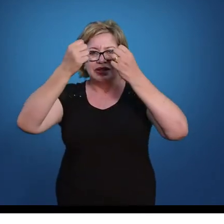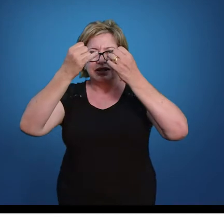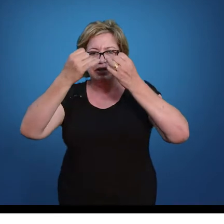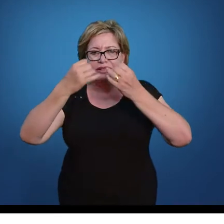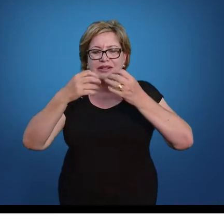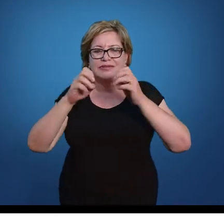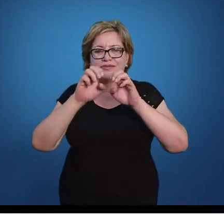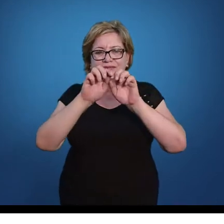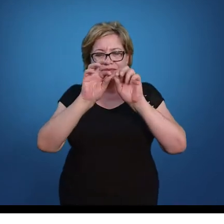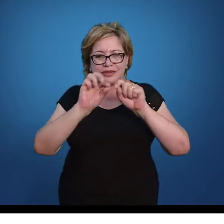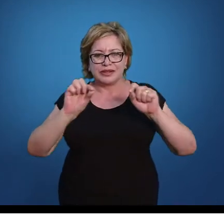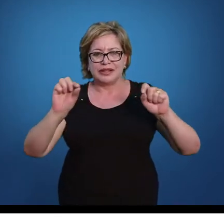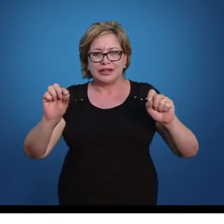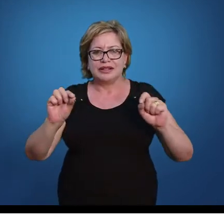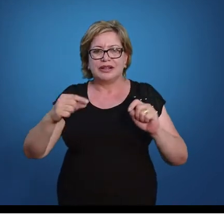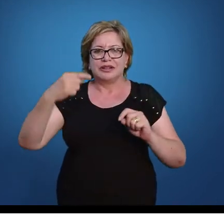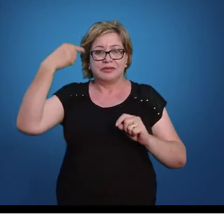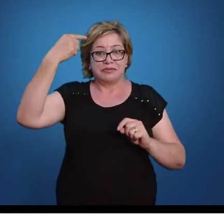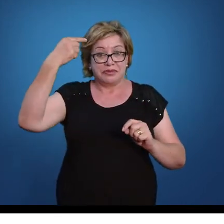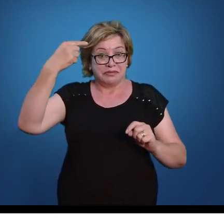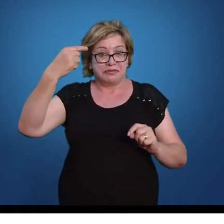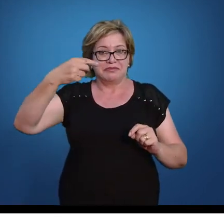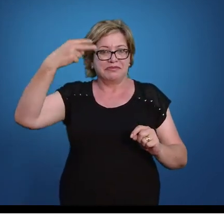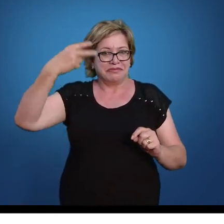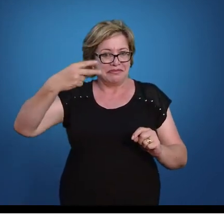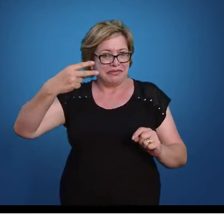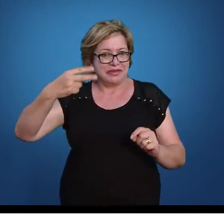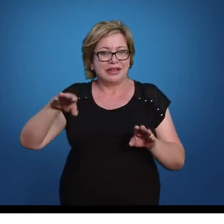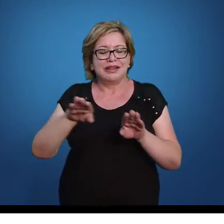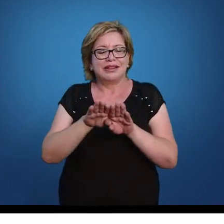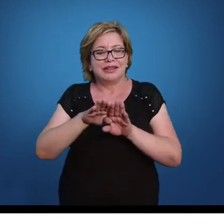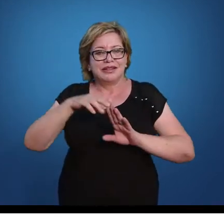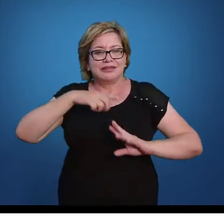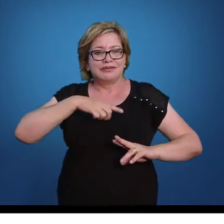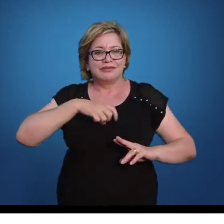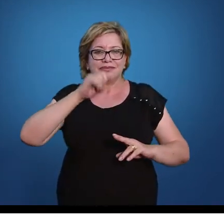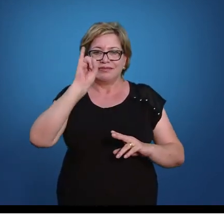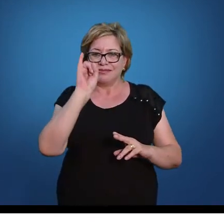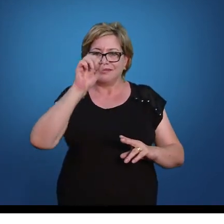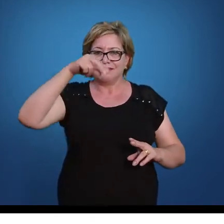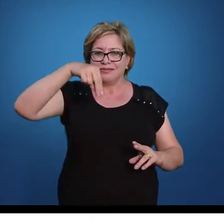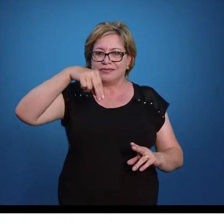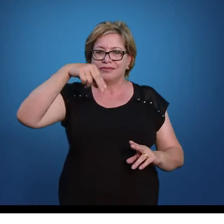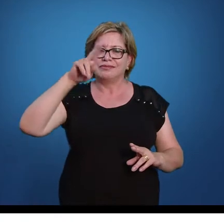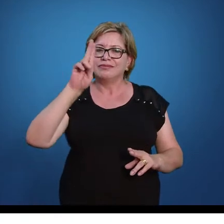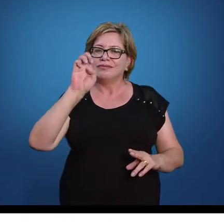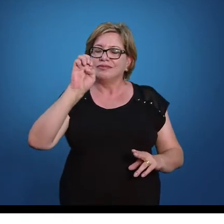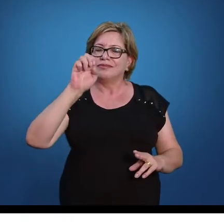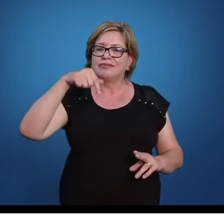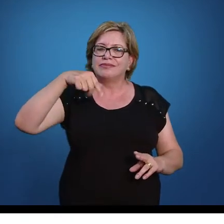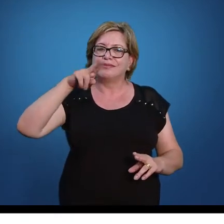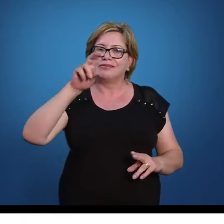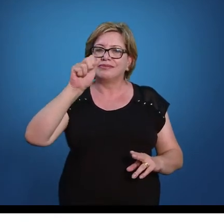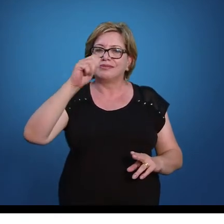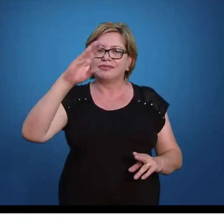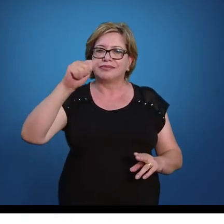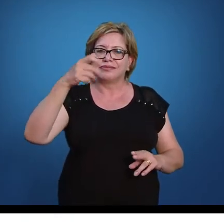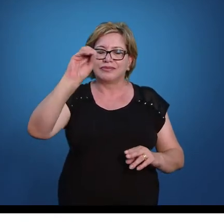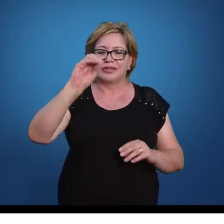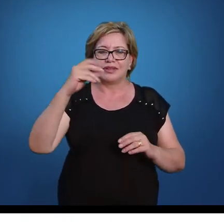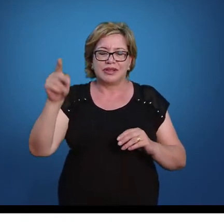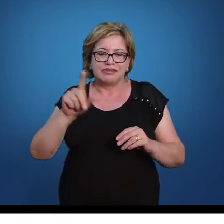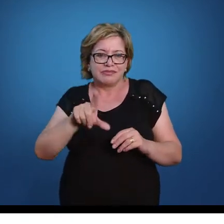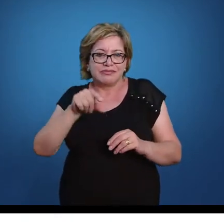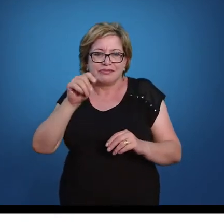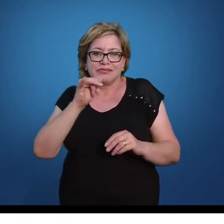equações, primeiro, segundo grau, ela vai trazendo equações também e vai falar sobre o valor absoluto. Eu optei por fazer dois exemplos